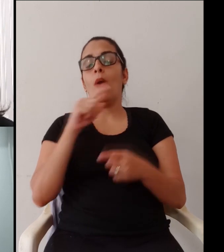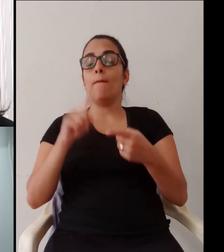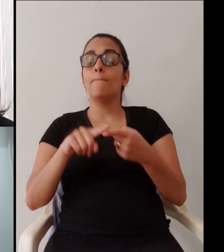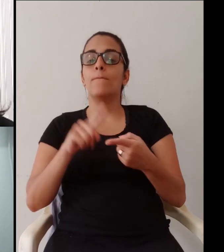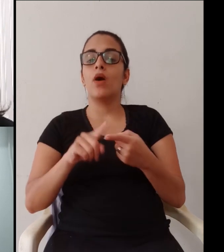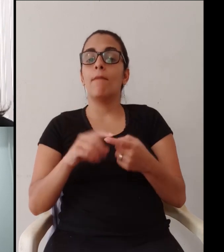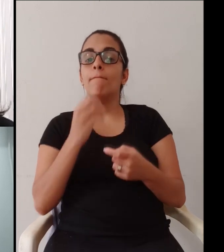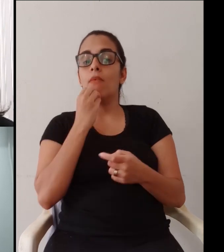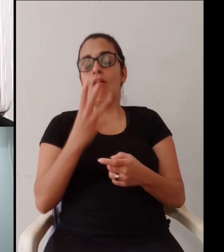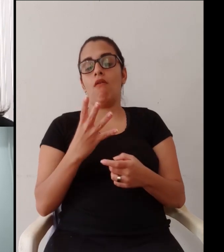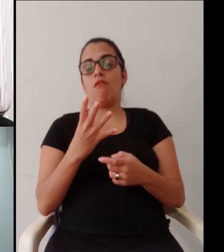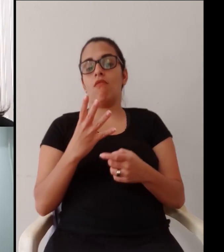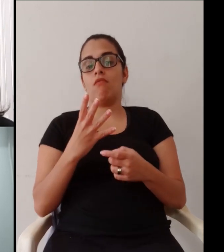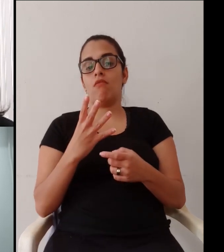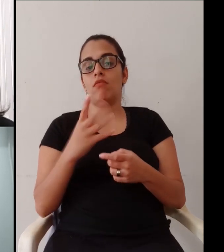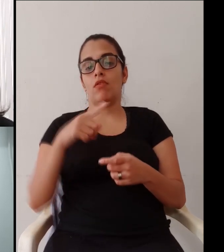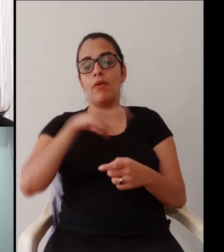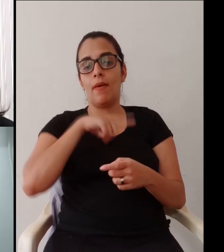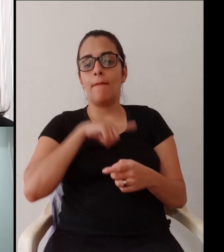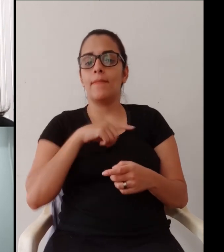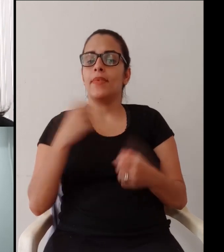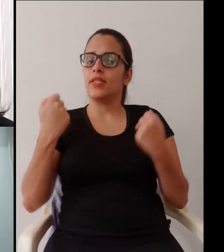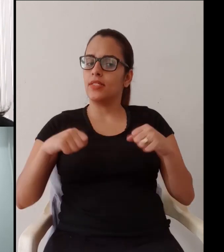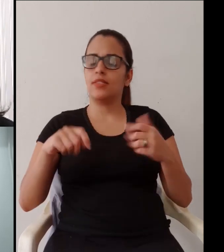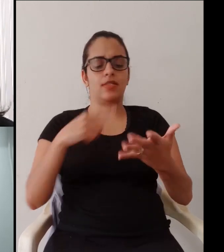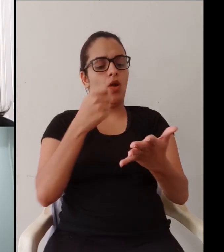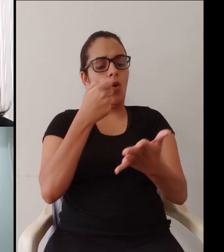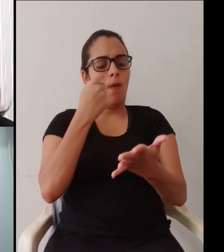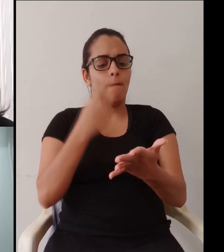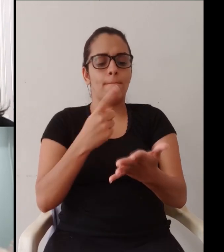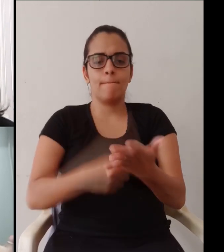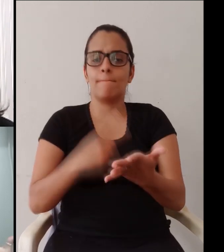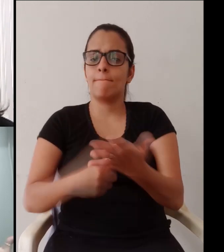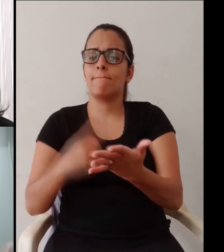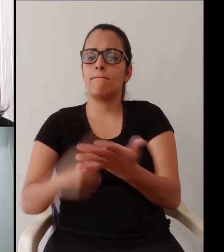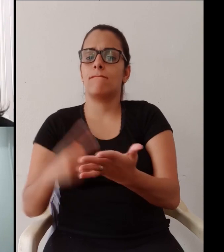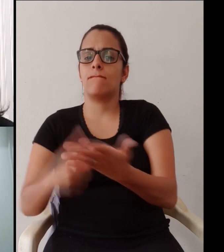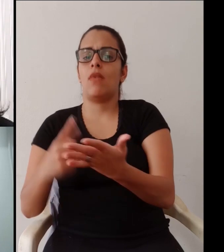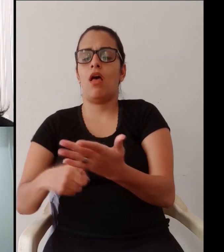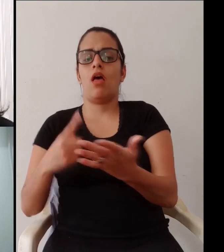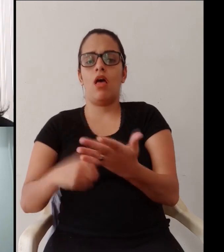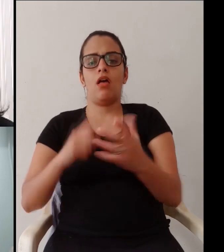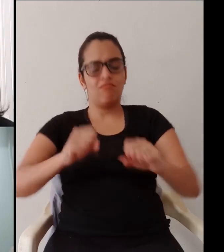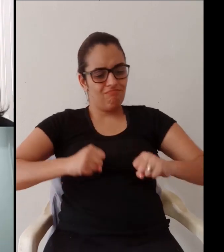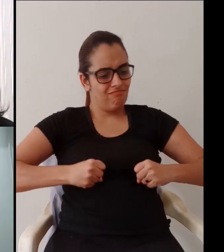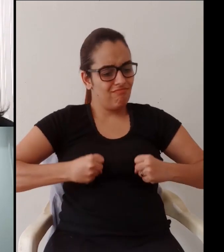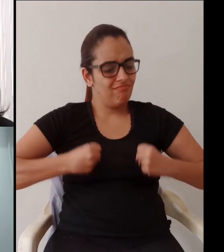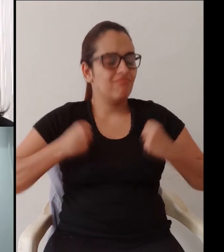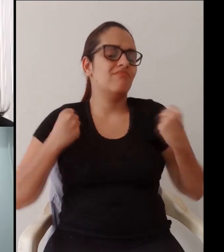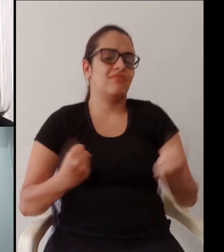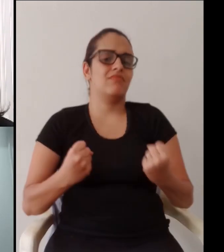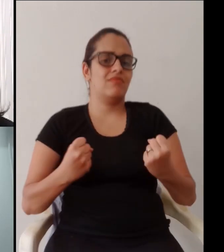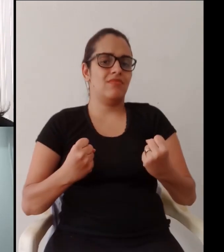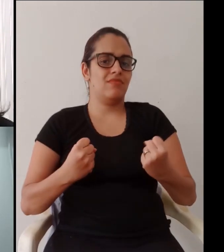desafios aí, que são desafios que eu falo que não são desvantagens, são desafios, porque a modalidade, ela exige muito